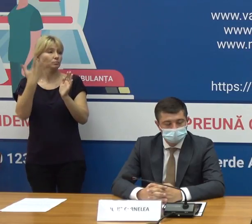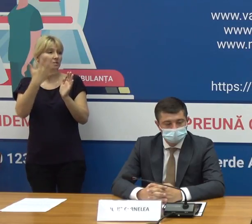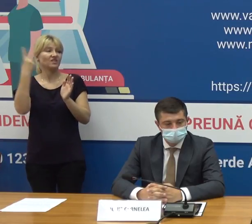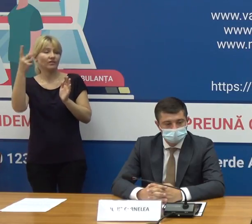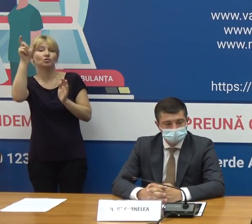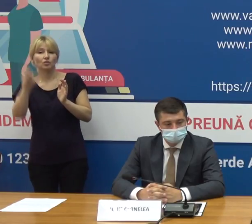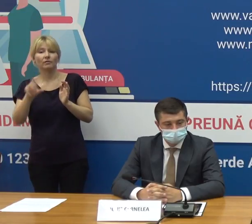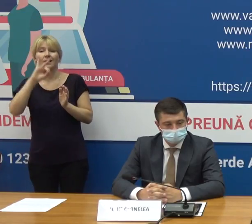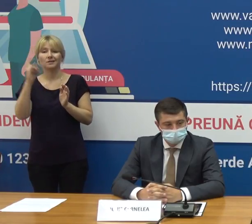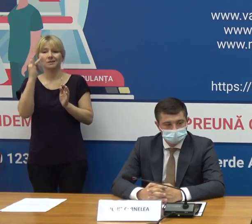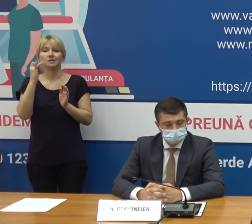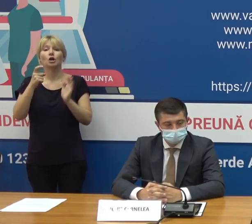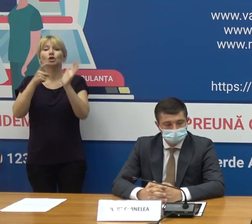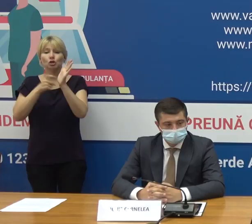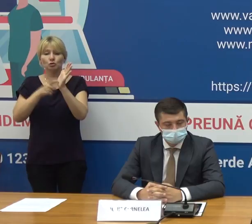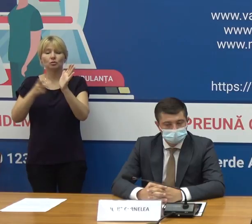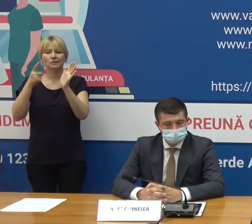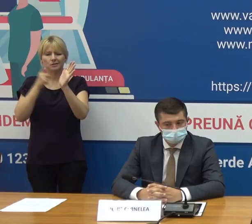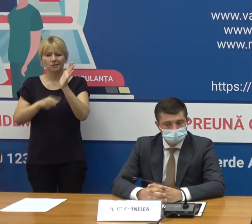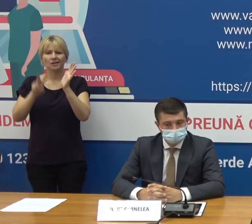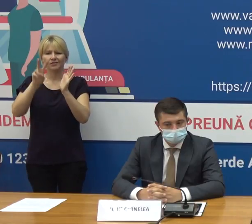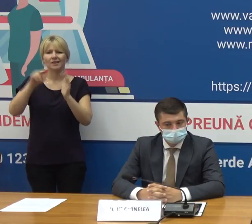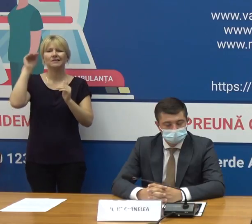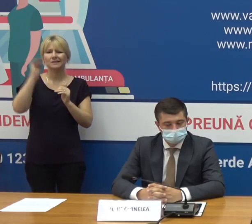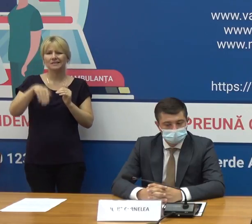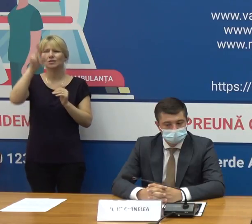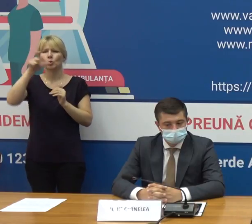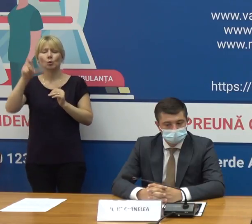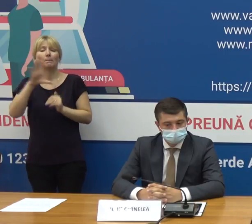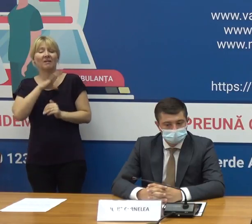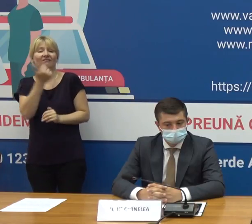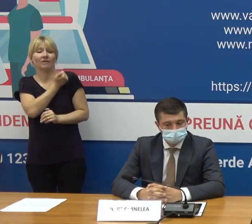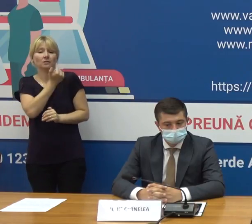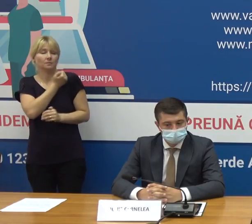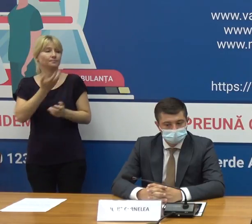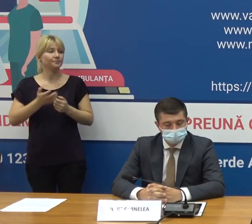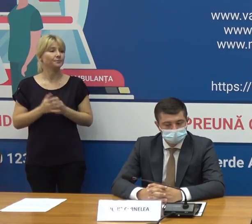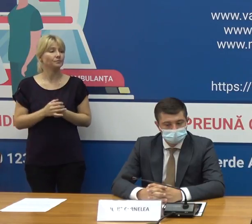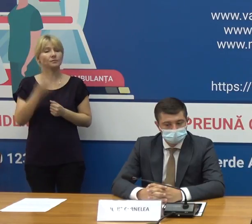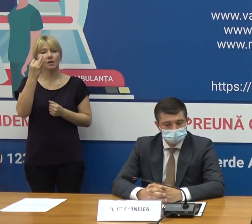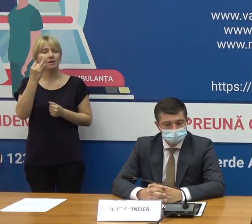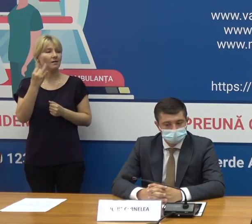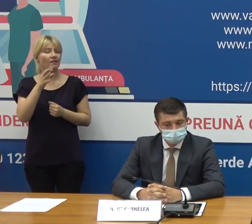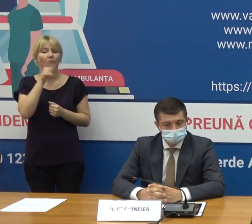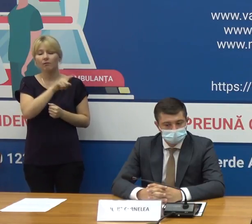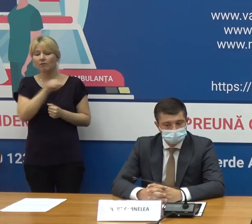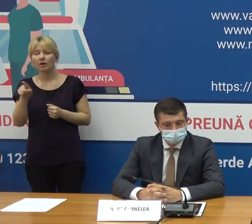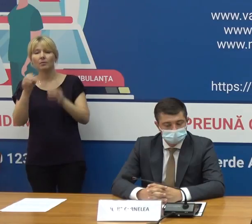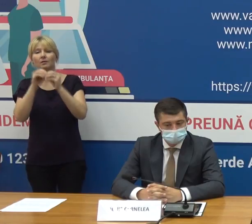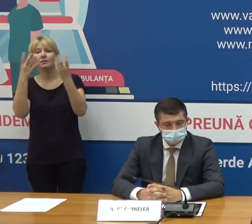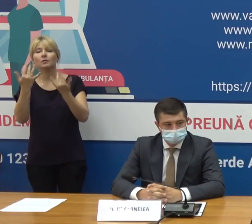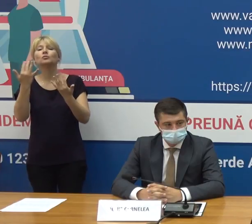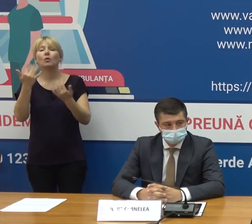cele 616.102 persoane vaccinate și intervalul mediu de zile de la